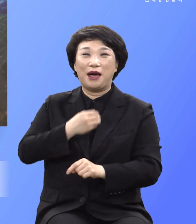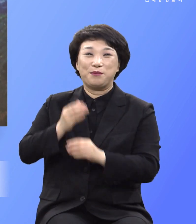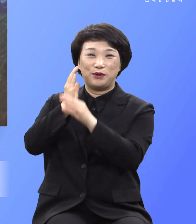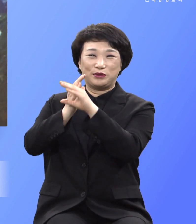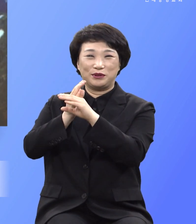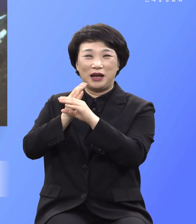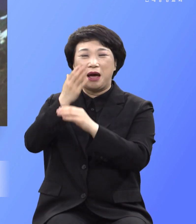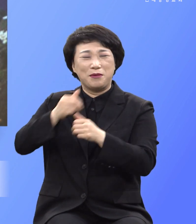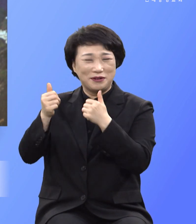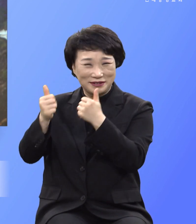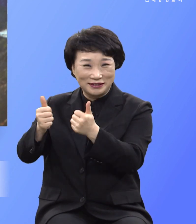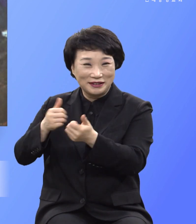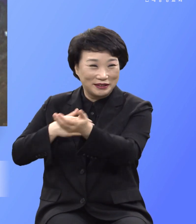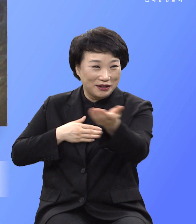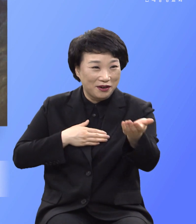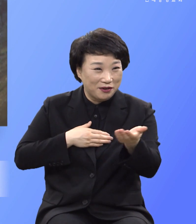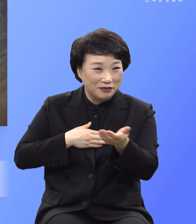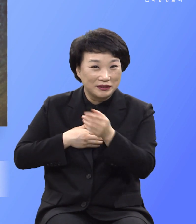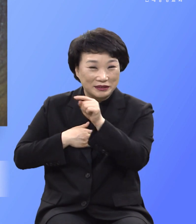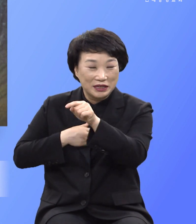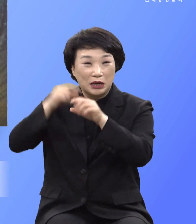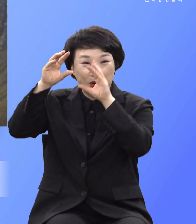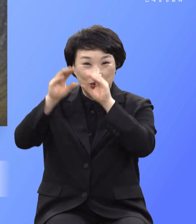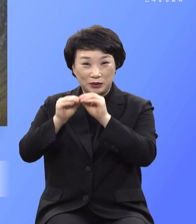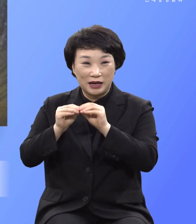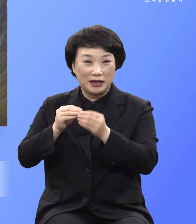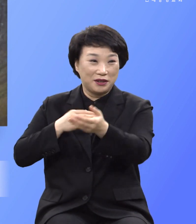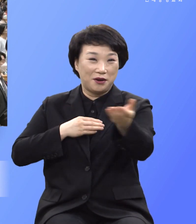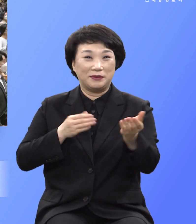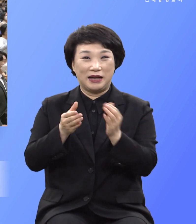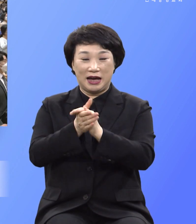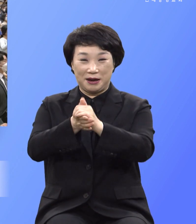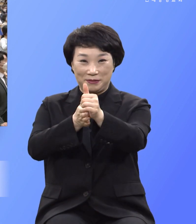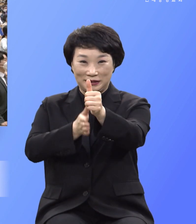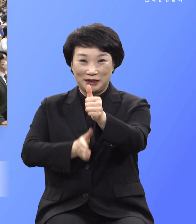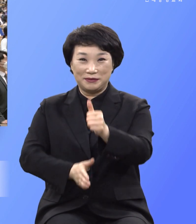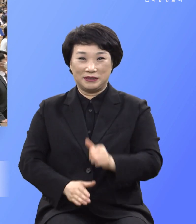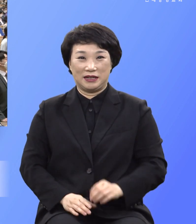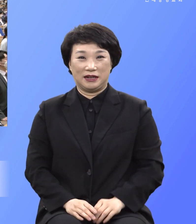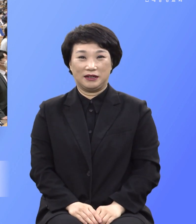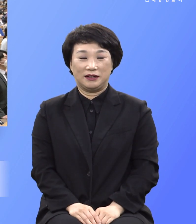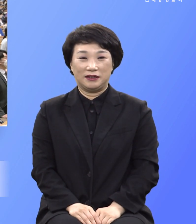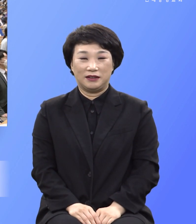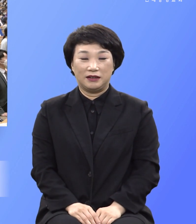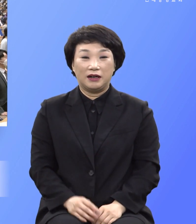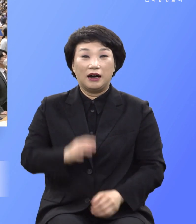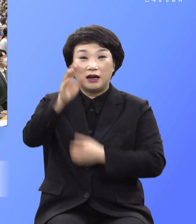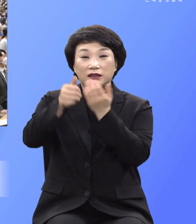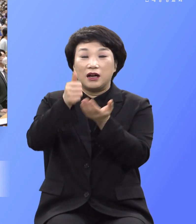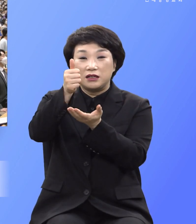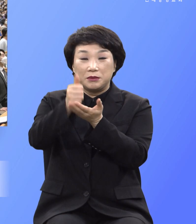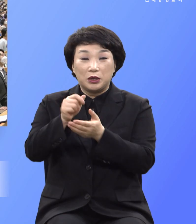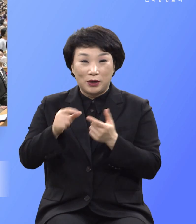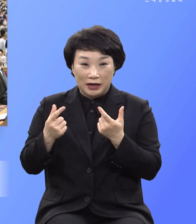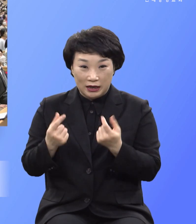행복임을 동의하시면 아멘합시다 하나님은 이렇게 죄로